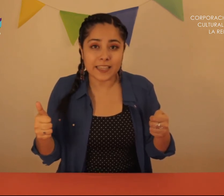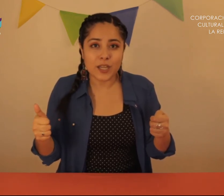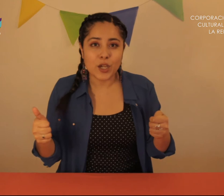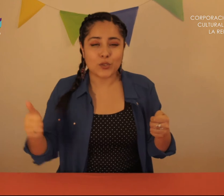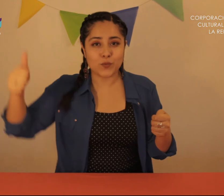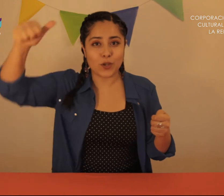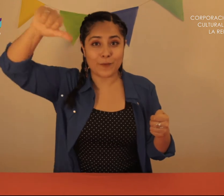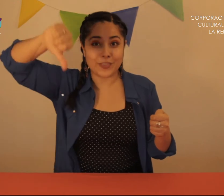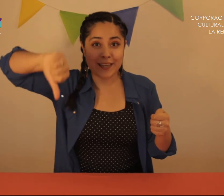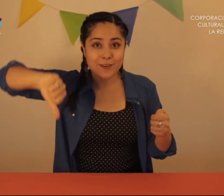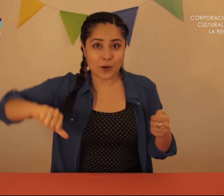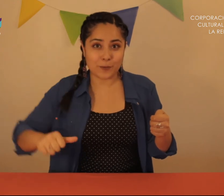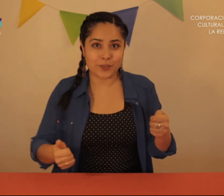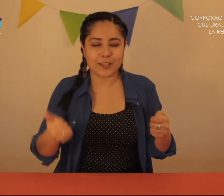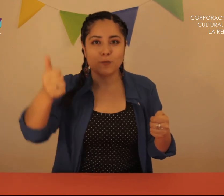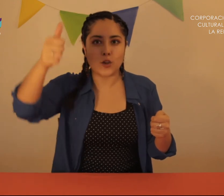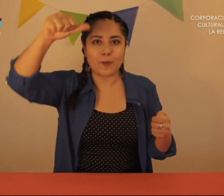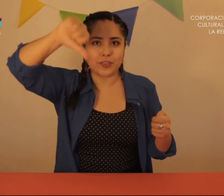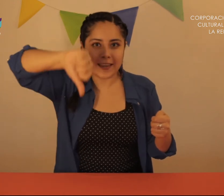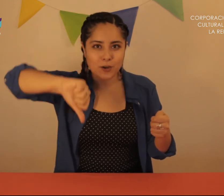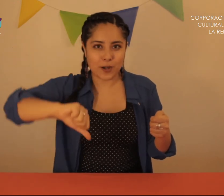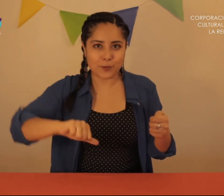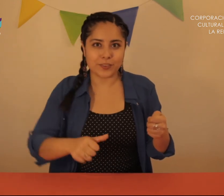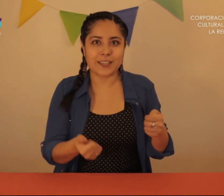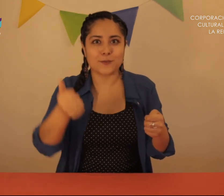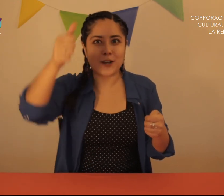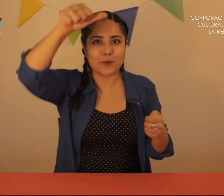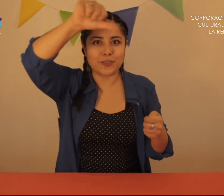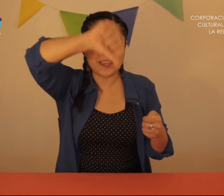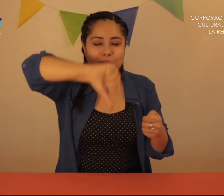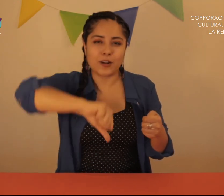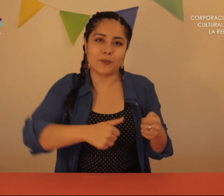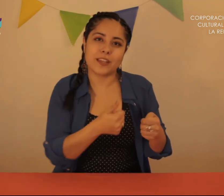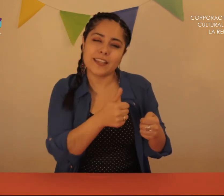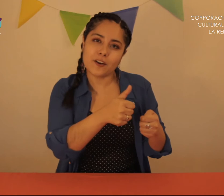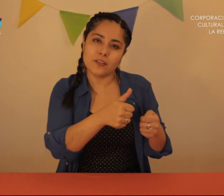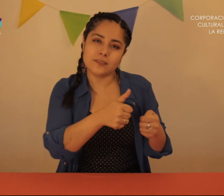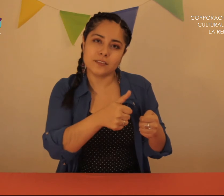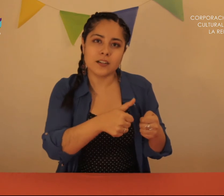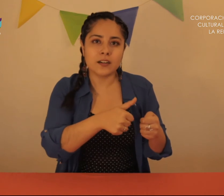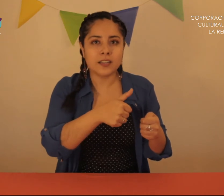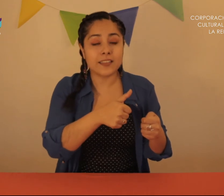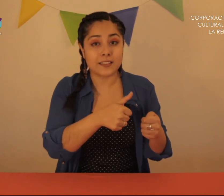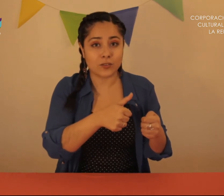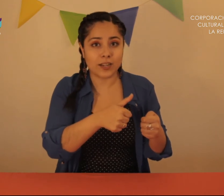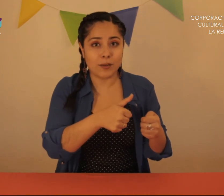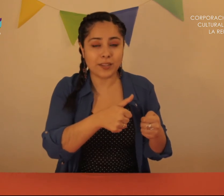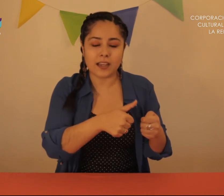subió la montaña Bajó la montaña Subió la montaña Bajó la montaña Subió la montaña Bajó la montaña Llegó Y decidió tocar la puerta